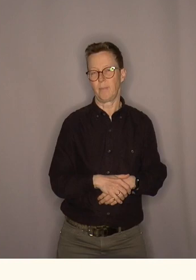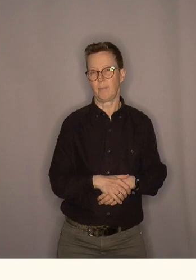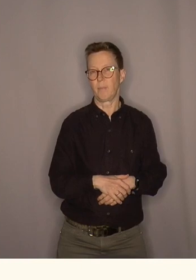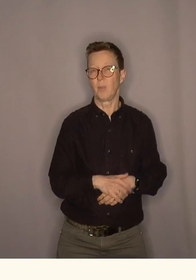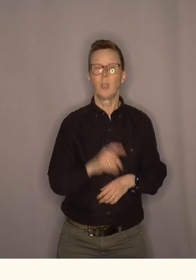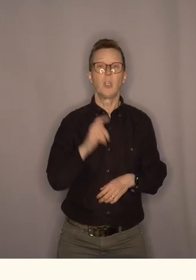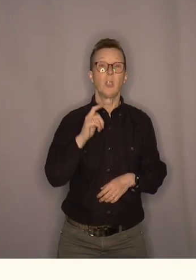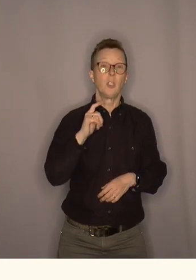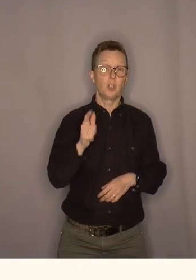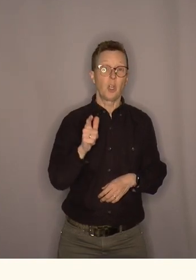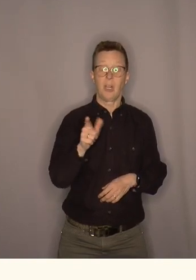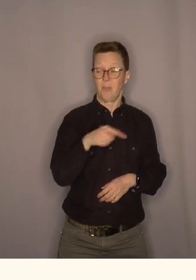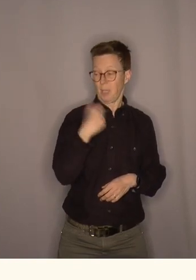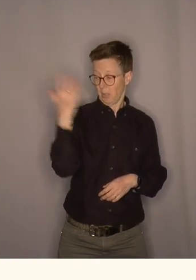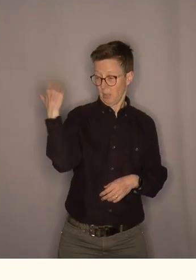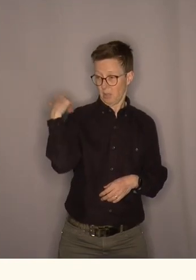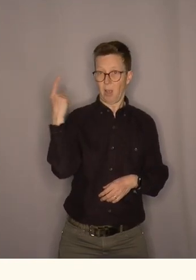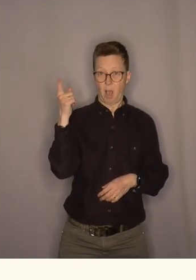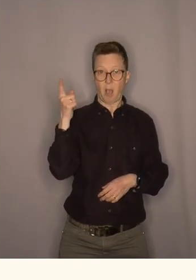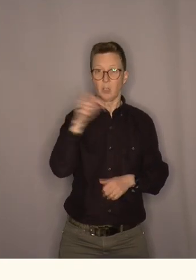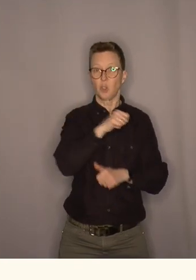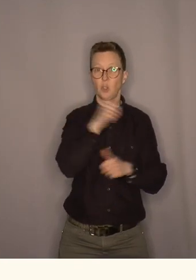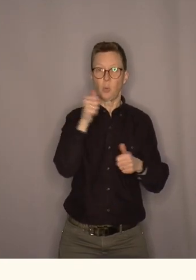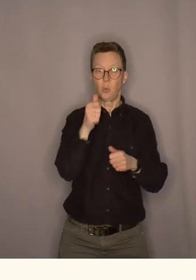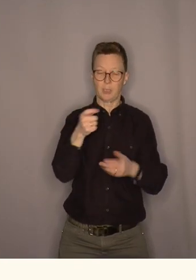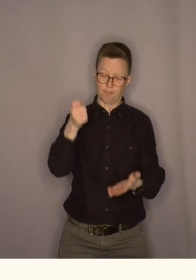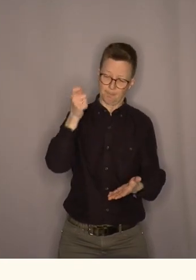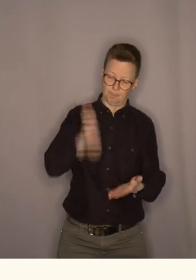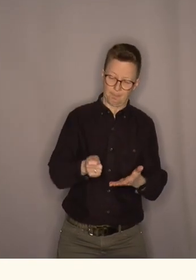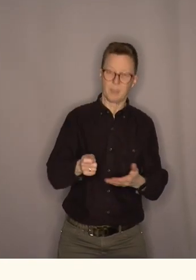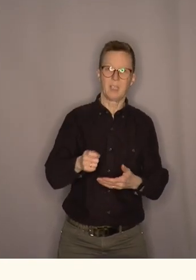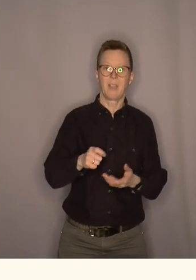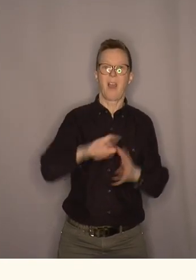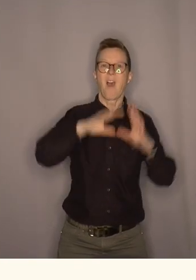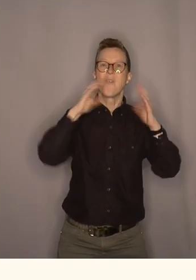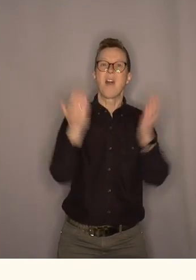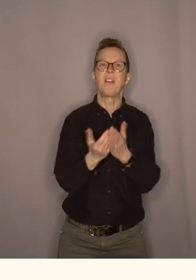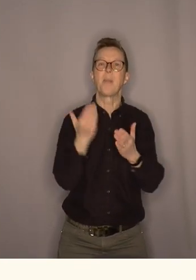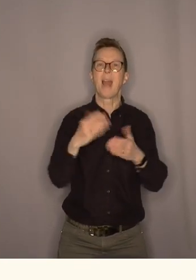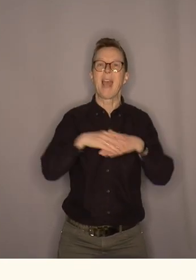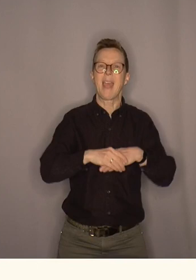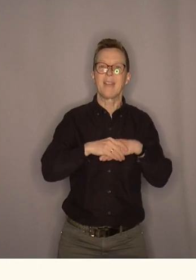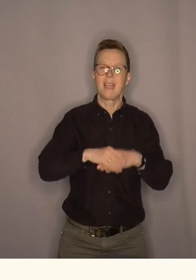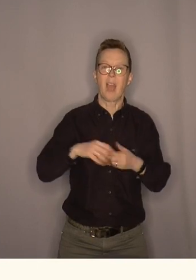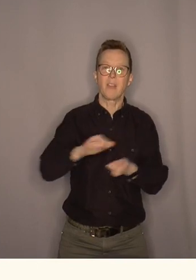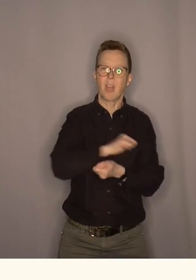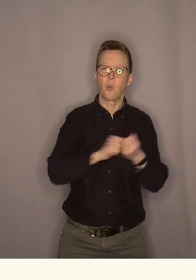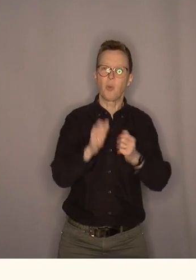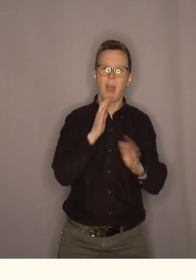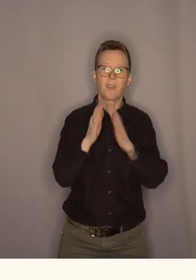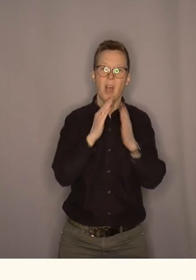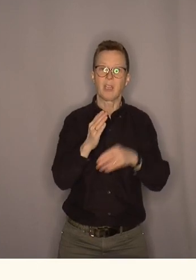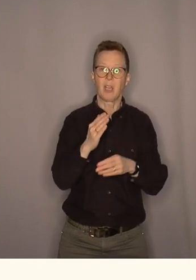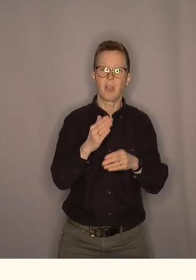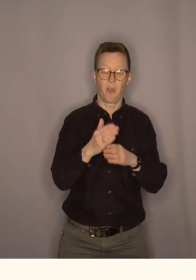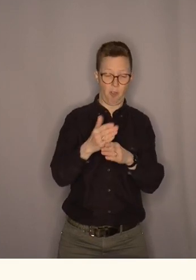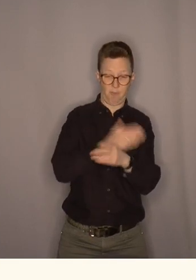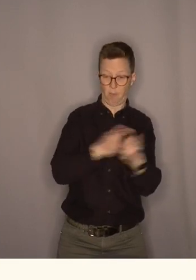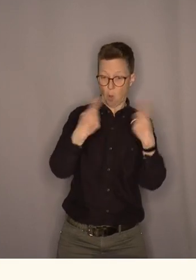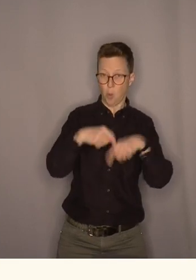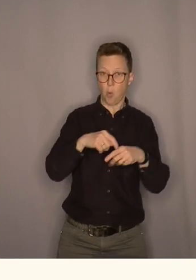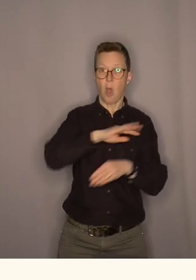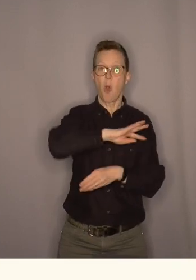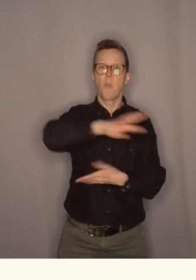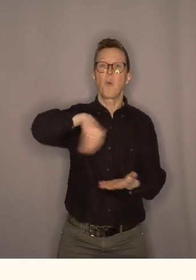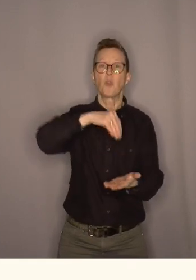for det var jo et stort gjennomslag når verden ble enige om en naturavtale før jul i Montreal det var